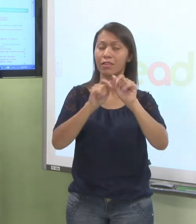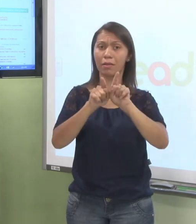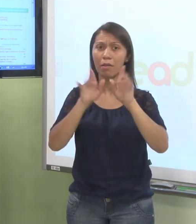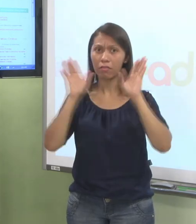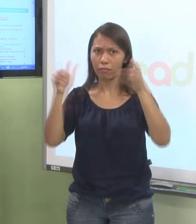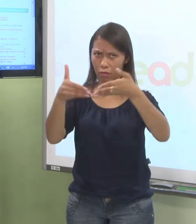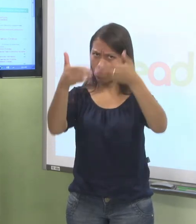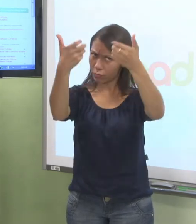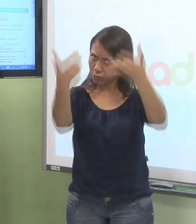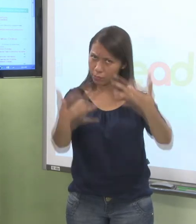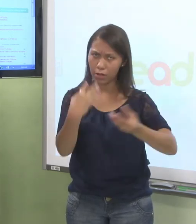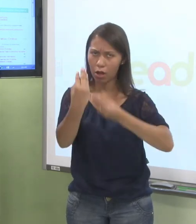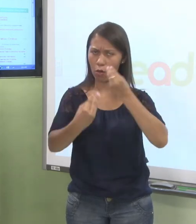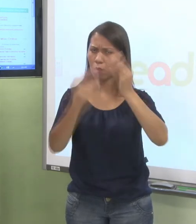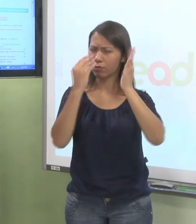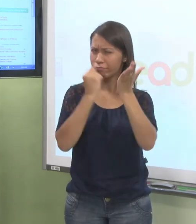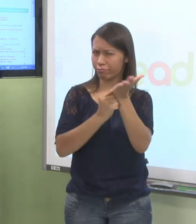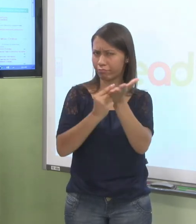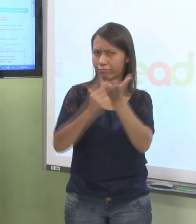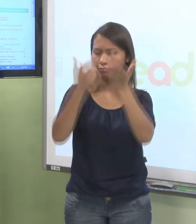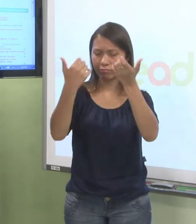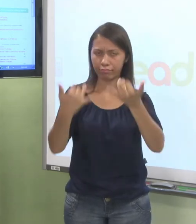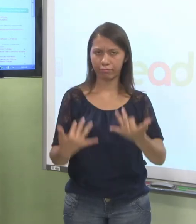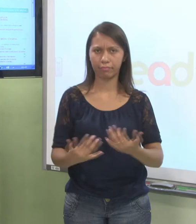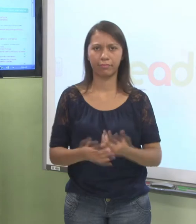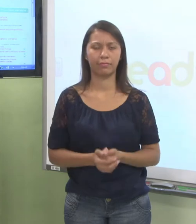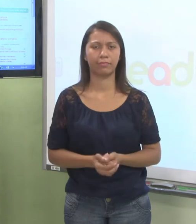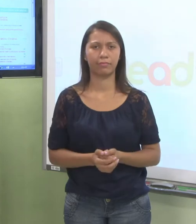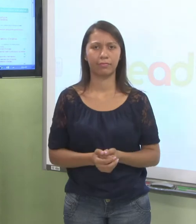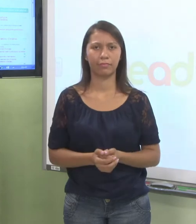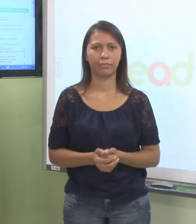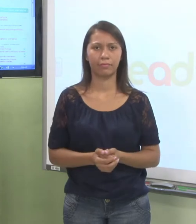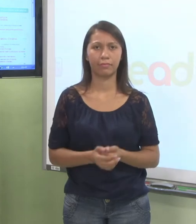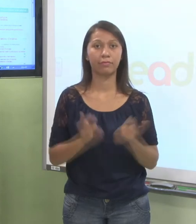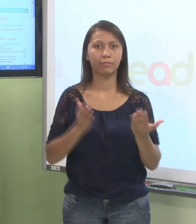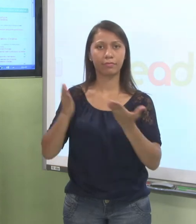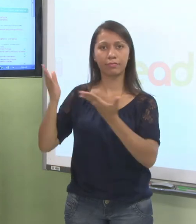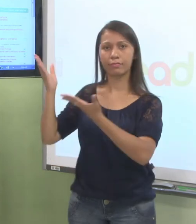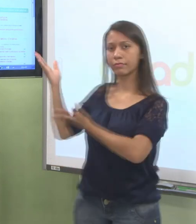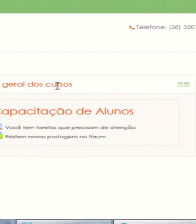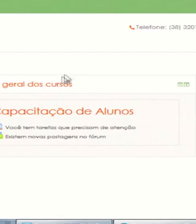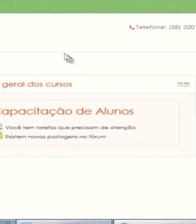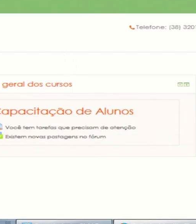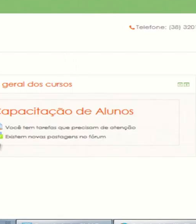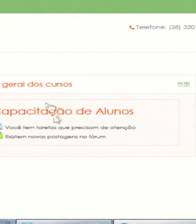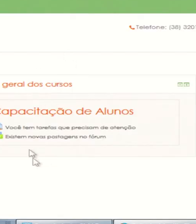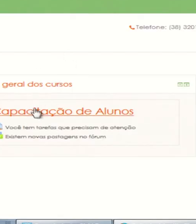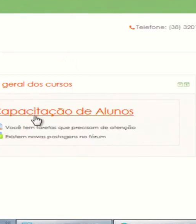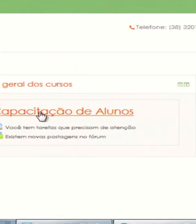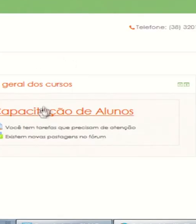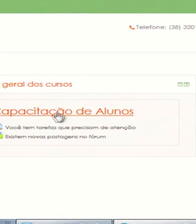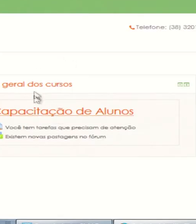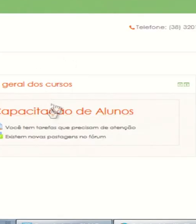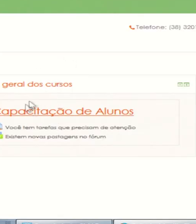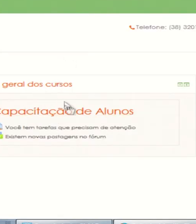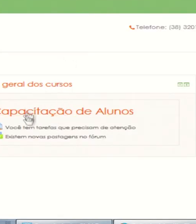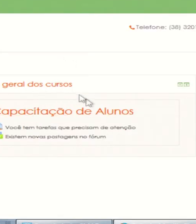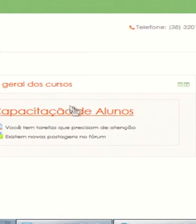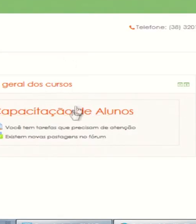como é funciona isso. Tá. Para entrar na sala, no caso, na sala de alguma disciplina, ou você pode vir aqui nessa visão geral dos